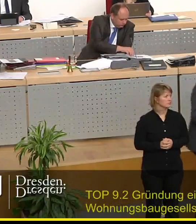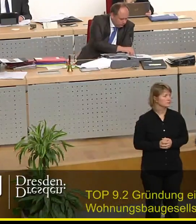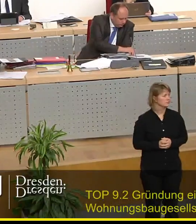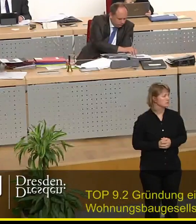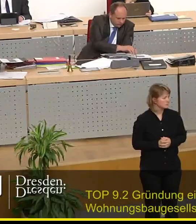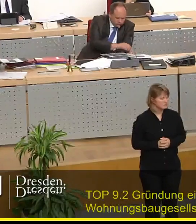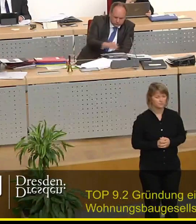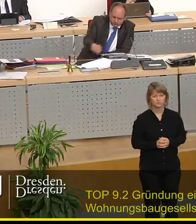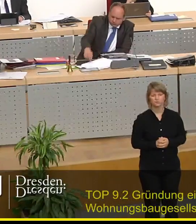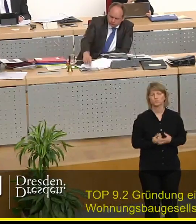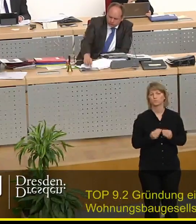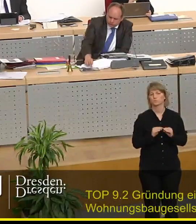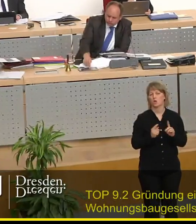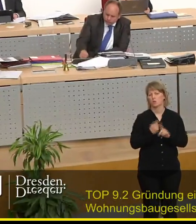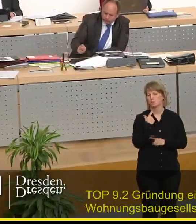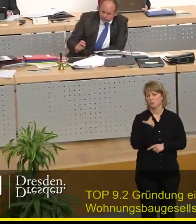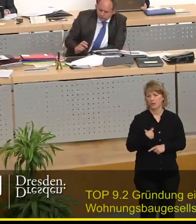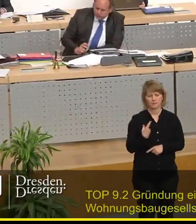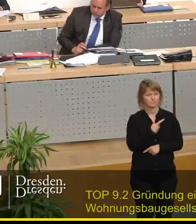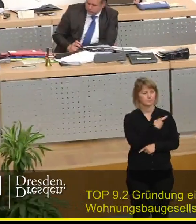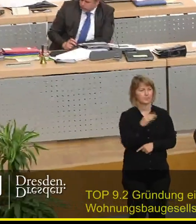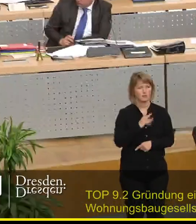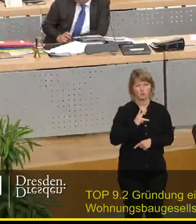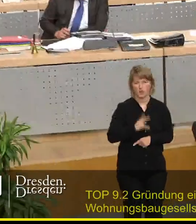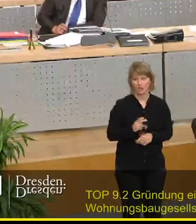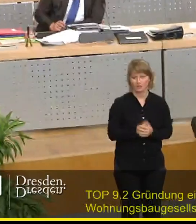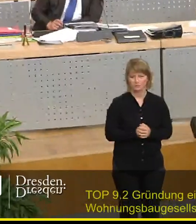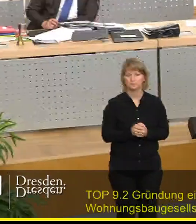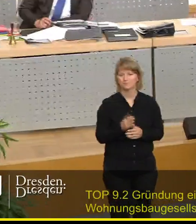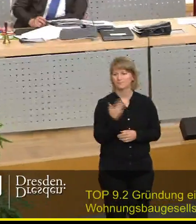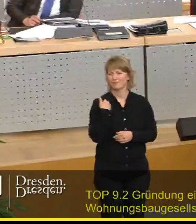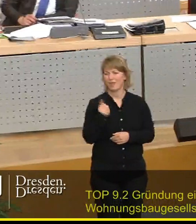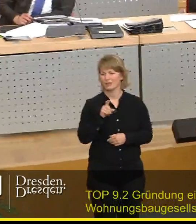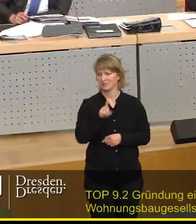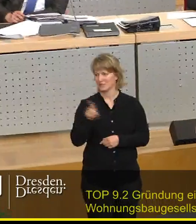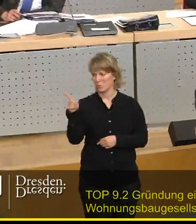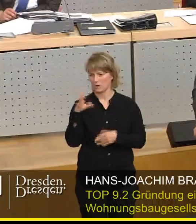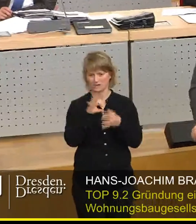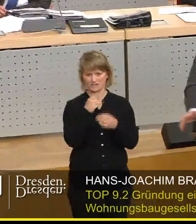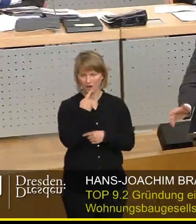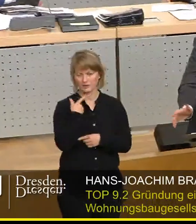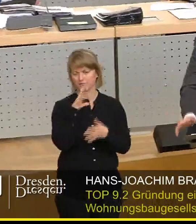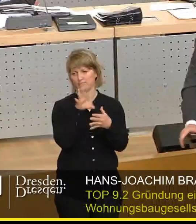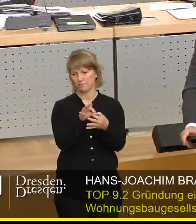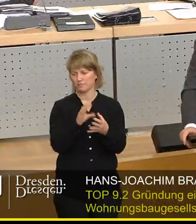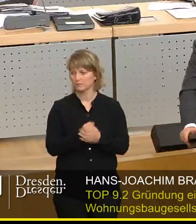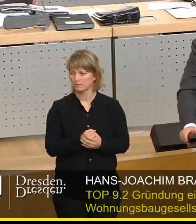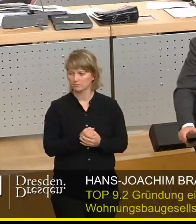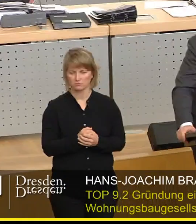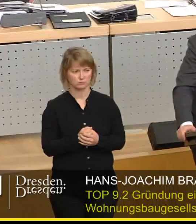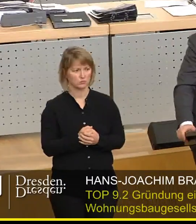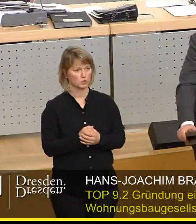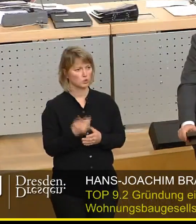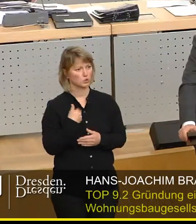Herr Oberbürgermeister, meine Damen und Herren, ich möchte an das anknüpfen, was Herr Zastrow gerade gesagt hat. Niemand wehrt sich doch